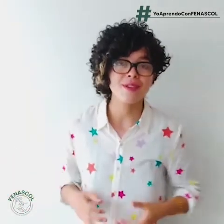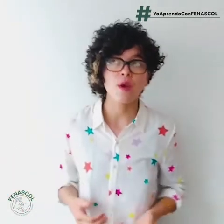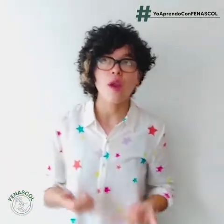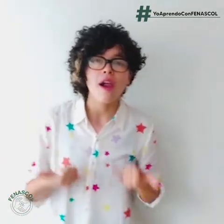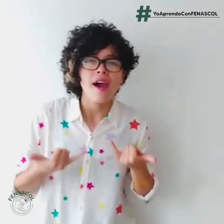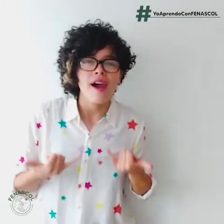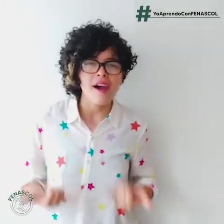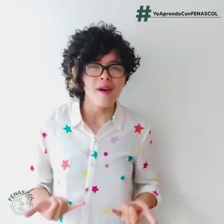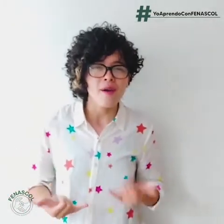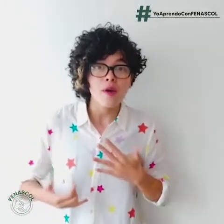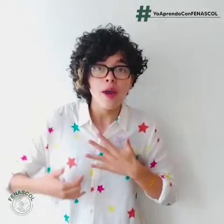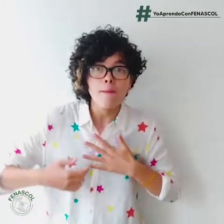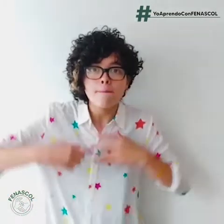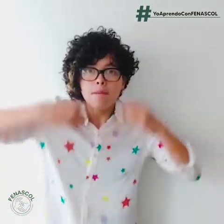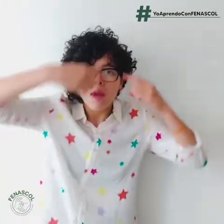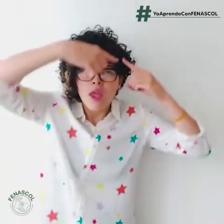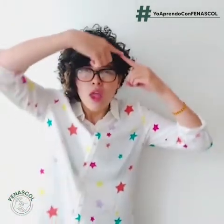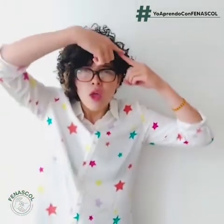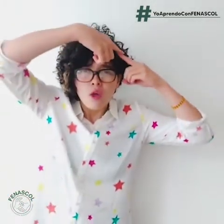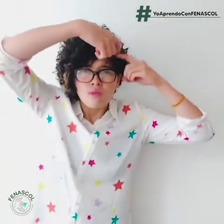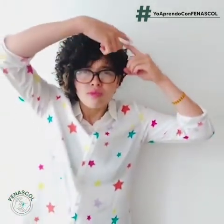Ahora mi sueño, ¿cuál es?